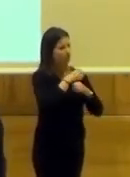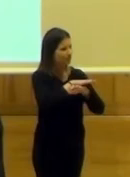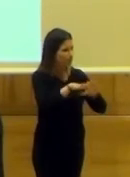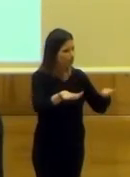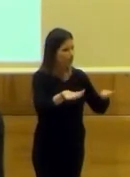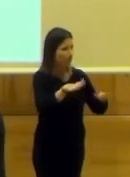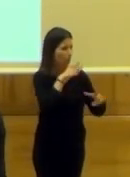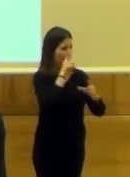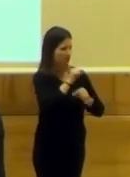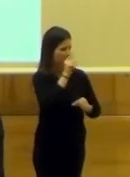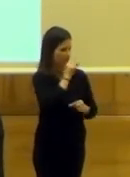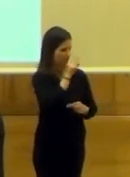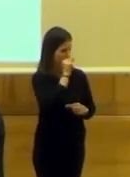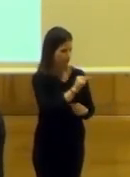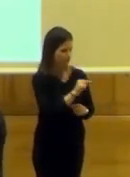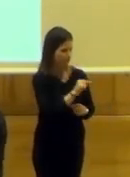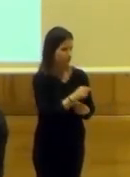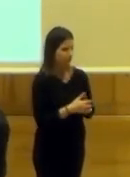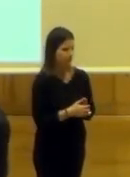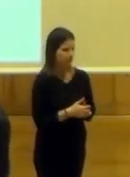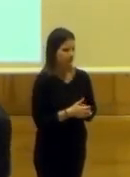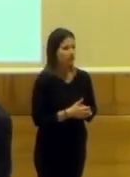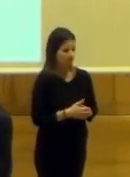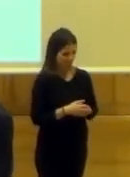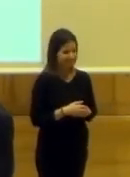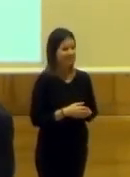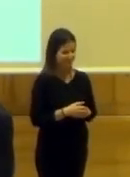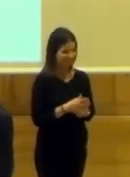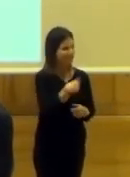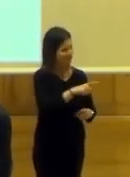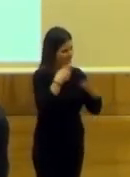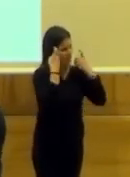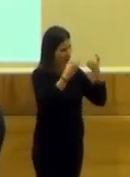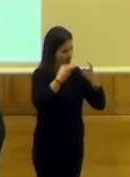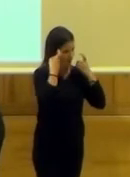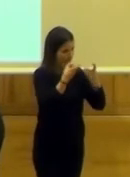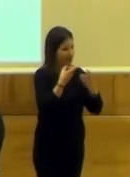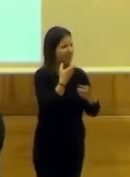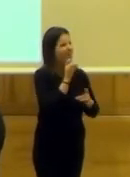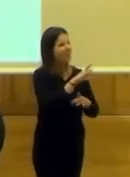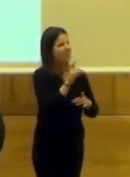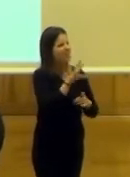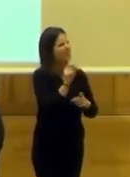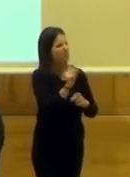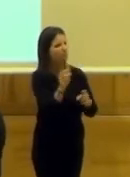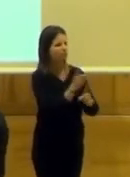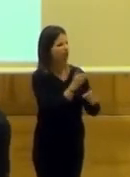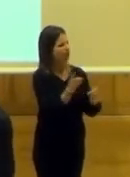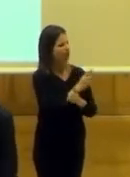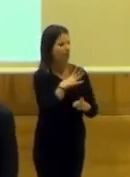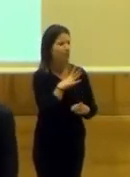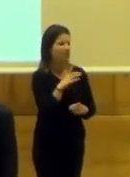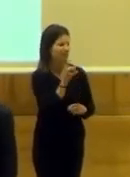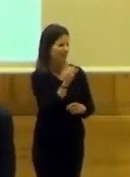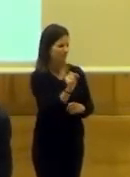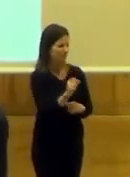científica. Hemos hecho un esfuerzo muy notable también por mejorar las estrategias